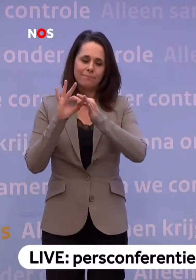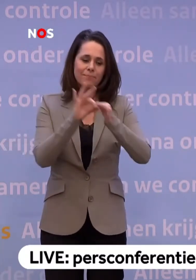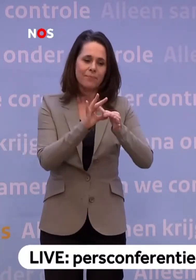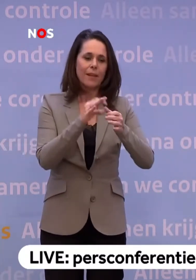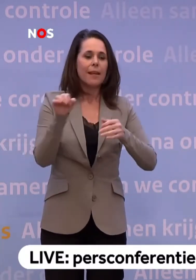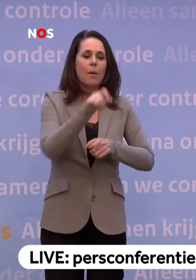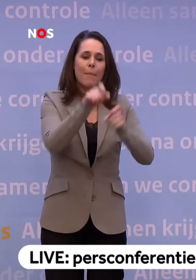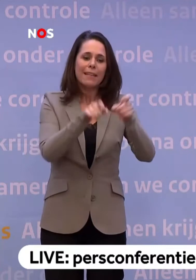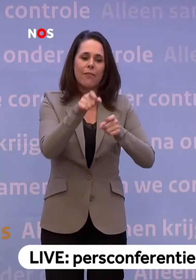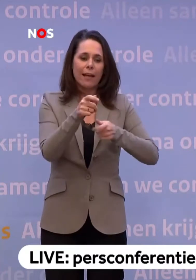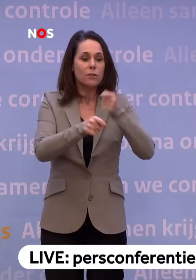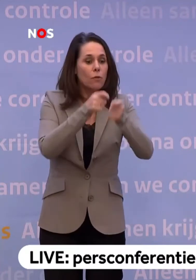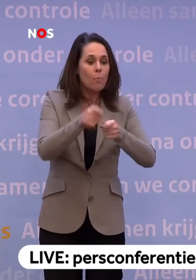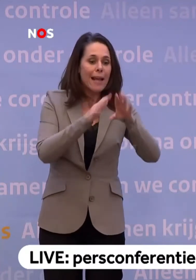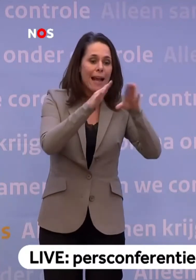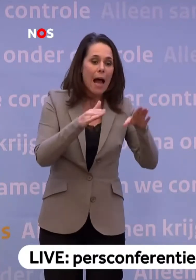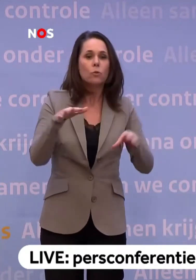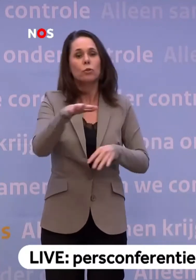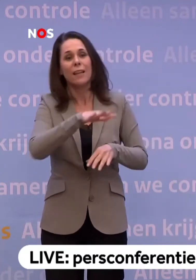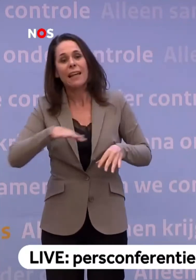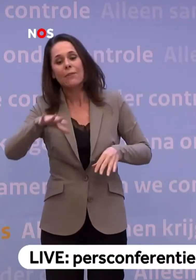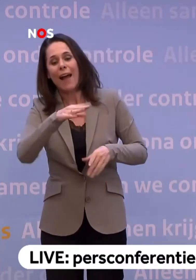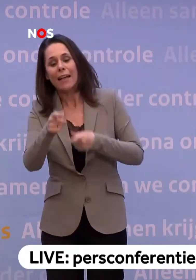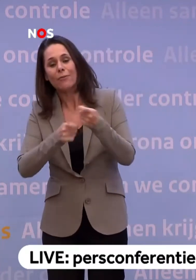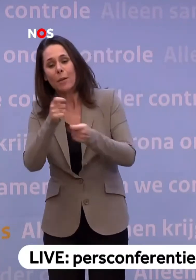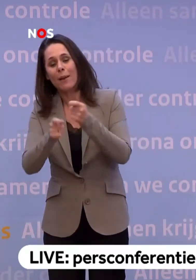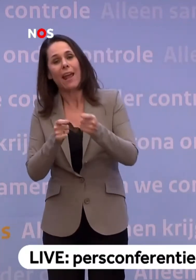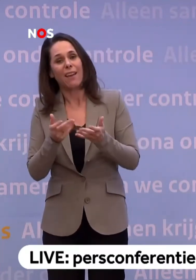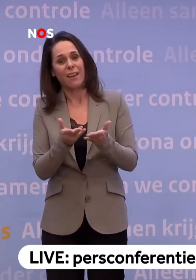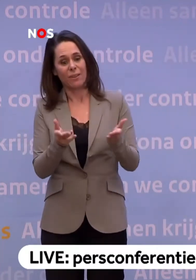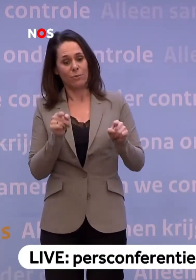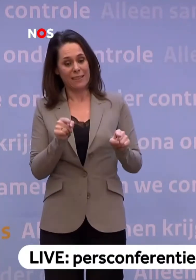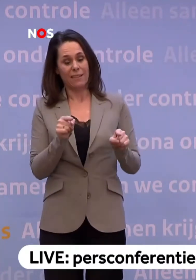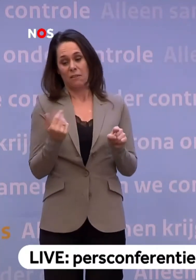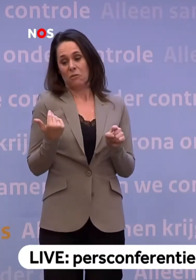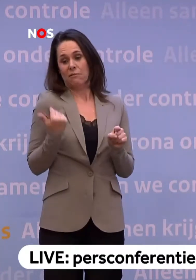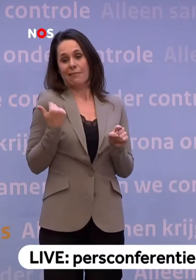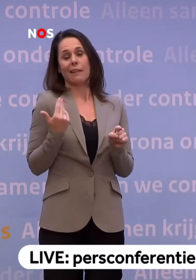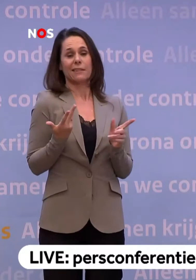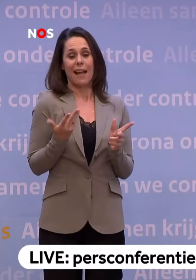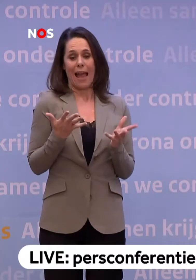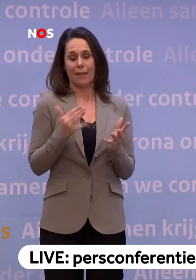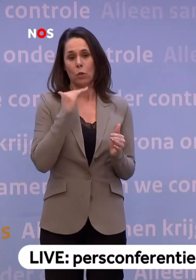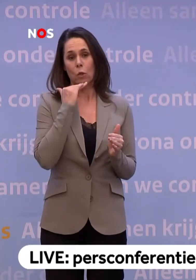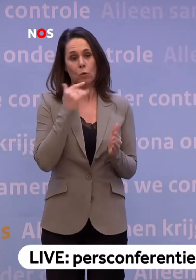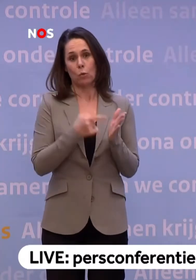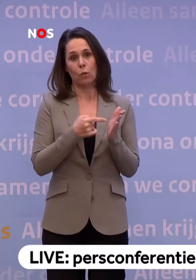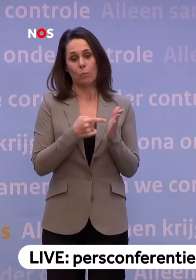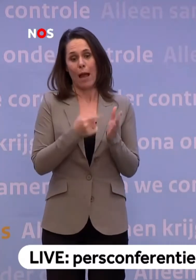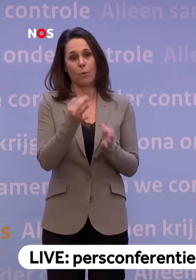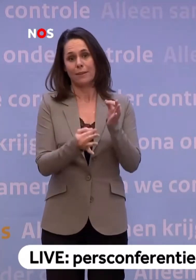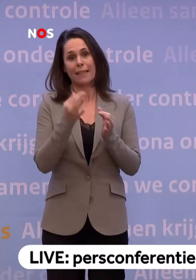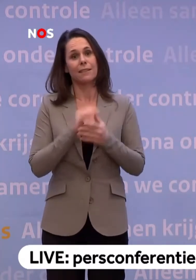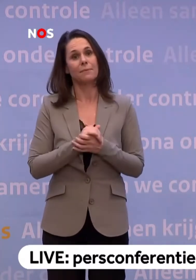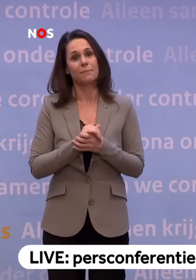verpleeghuizen... ...in de wijkverpleging bijvoorbeeld... ...omdat die eigenlijk tot voor kort onvoldoende gebruik konden maken... ...van dat